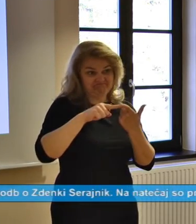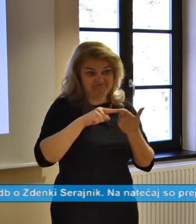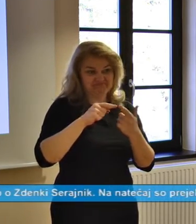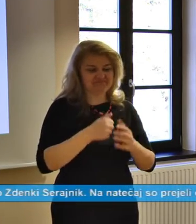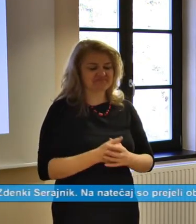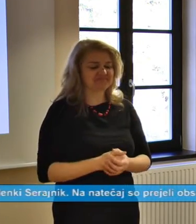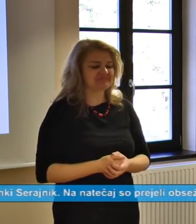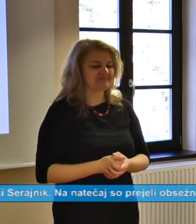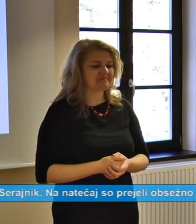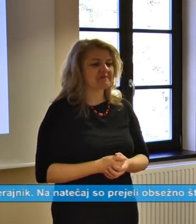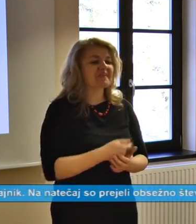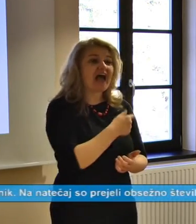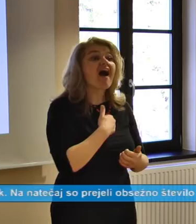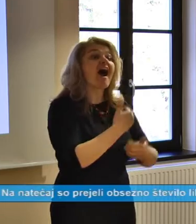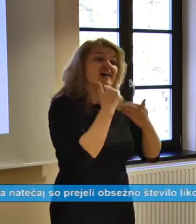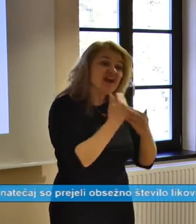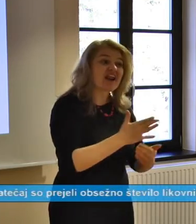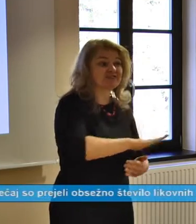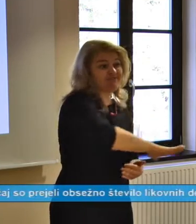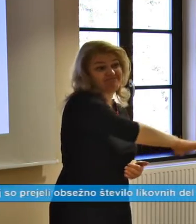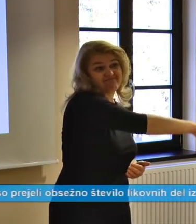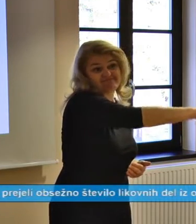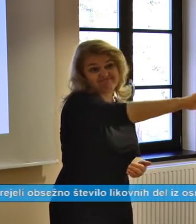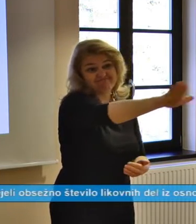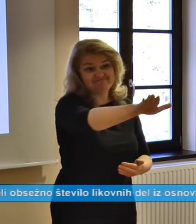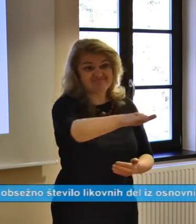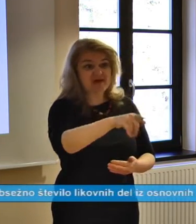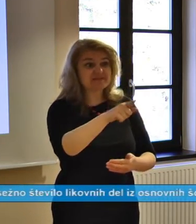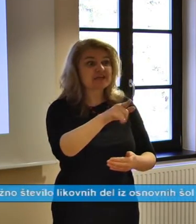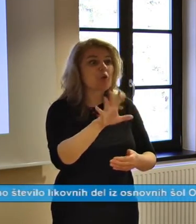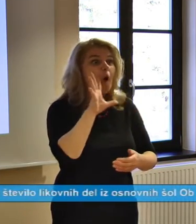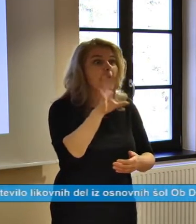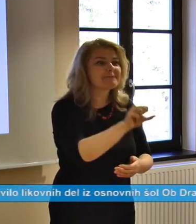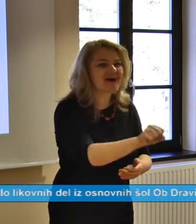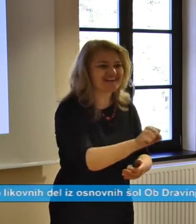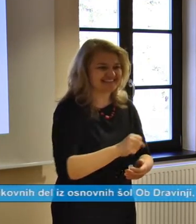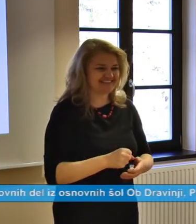Drugo, pa sem hvaležel vse vam, ki ste to opazili.